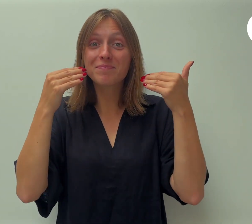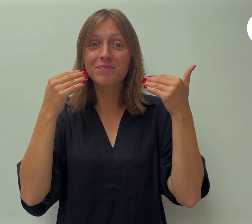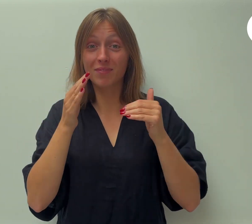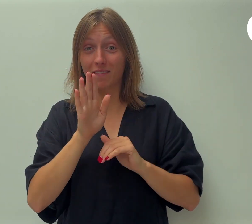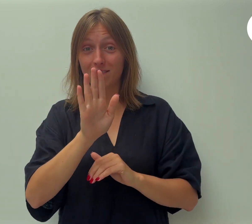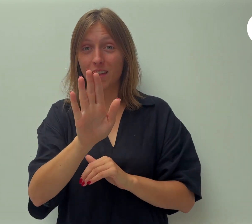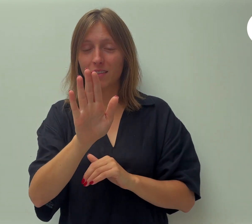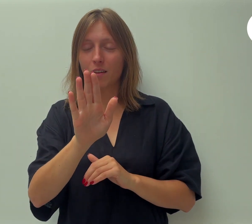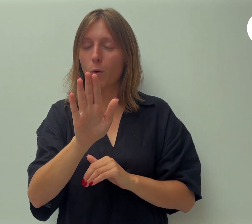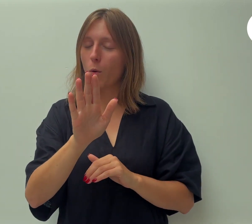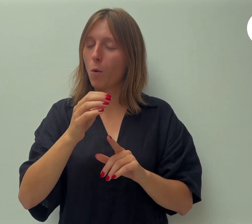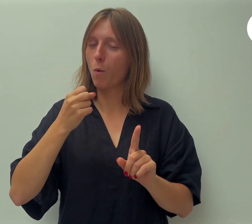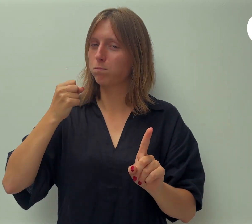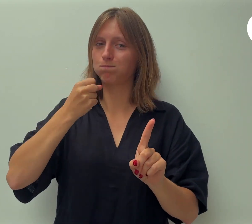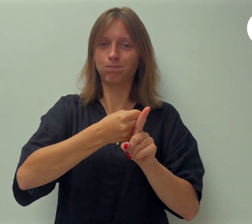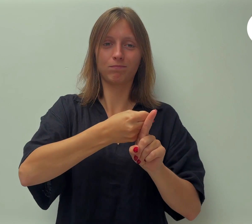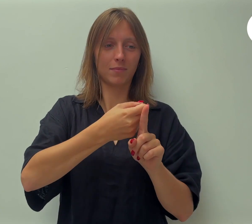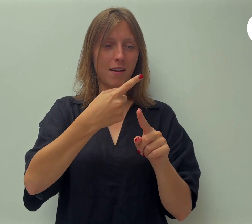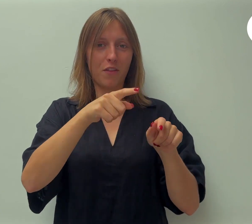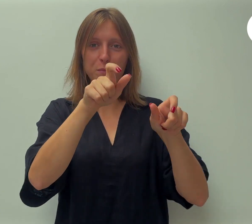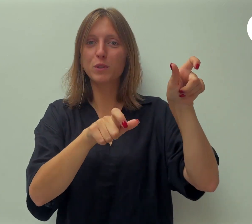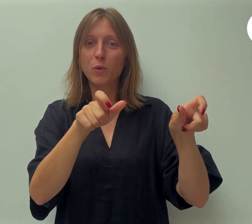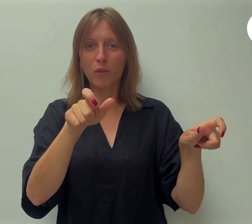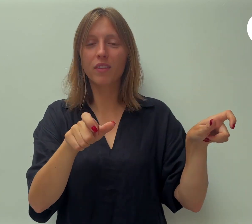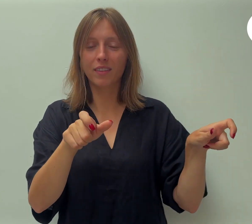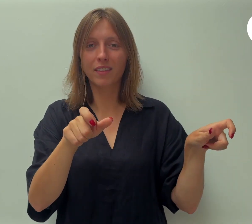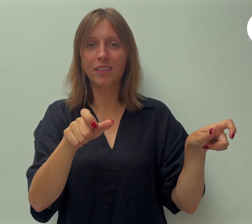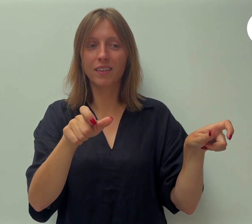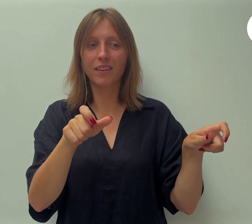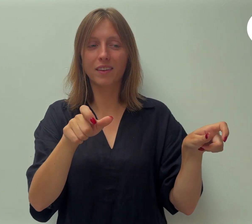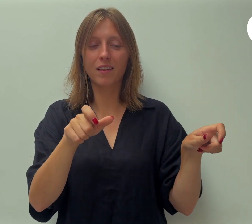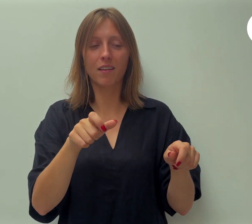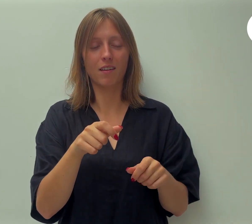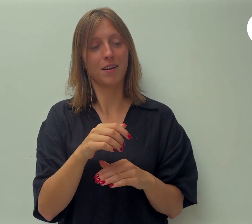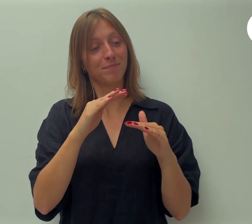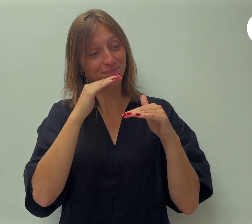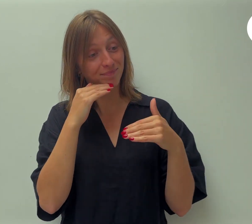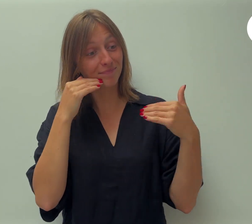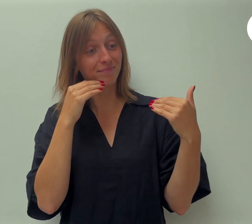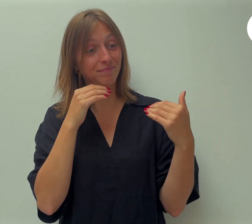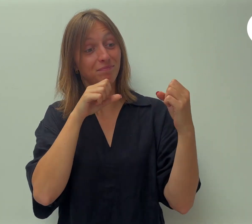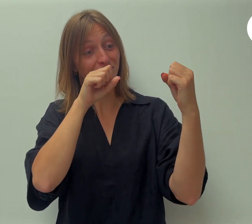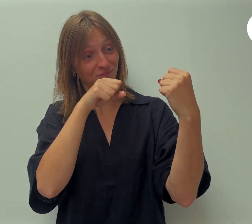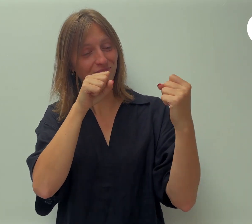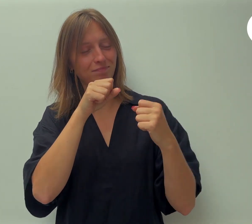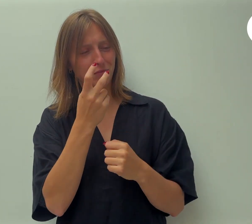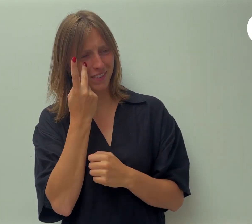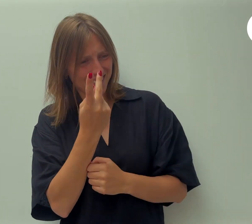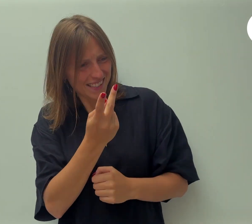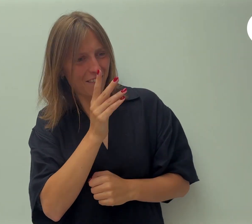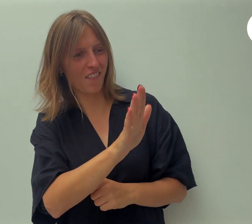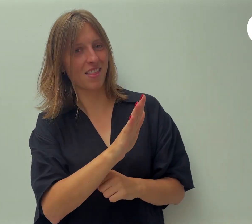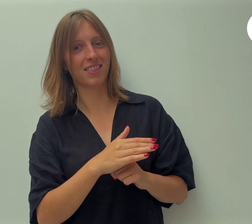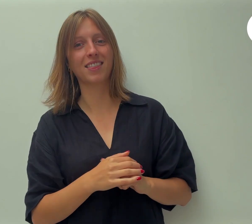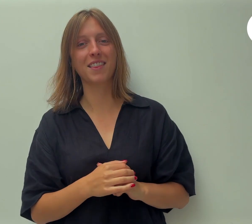zoveel betekenen voor de ander. Het laat de ander weten dat je hem of haar gezien hebt. Durf.